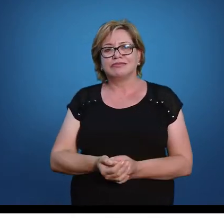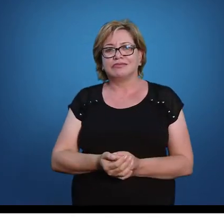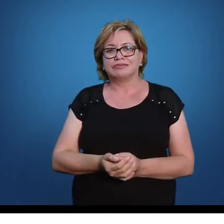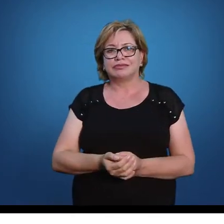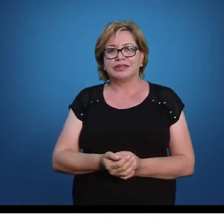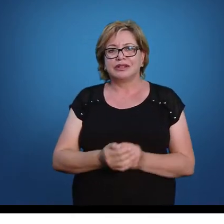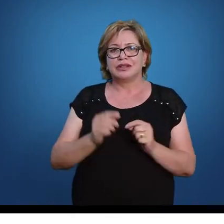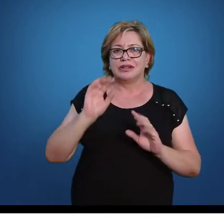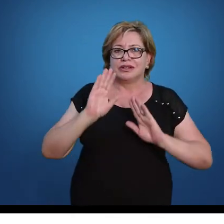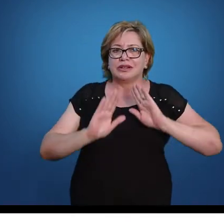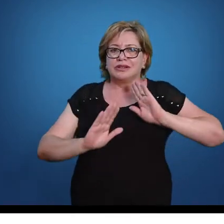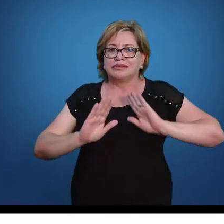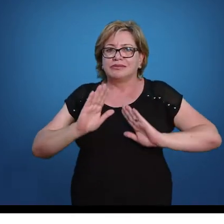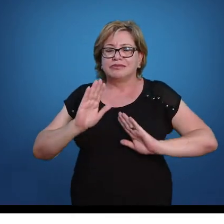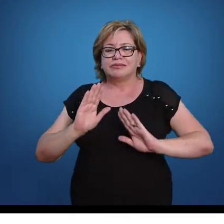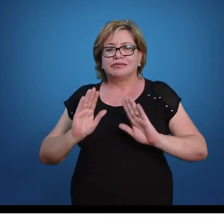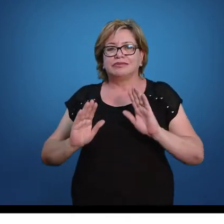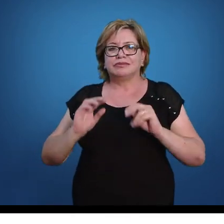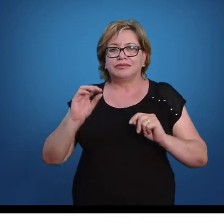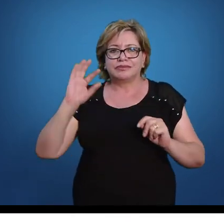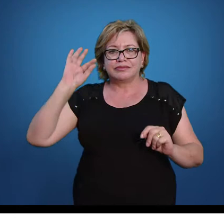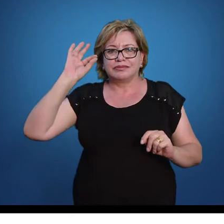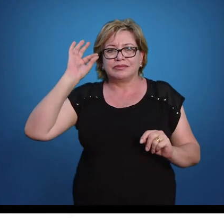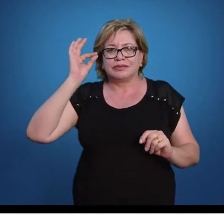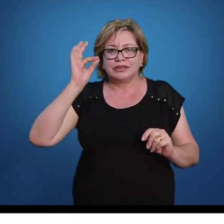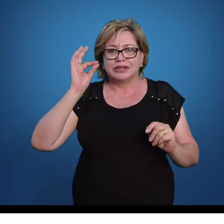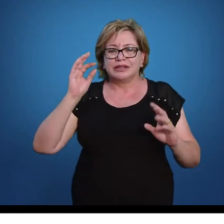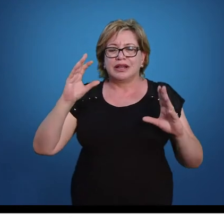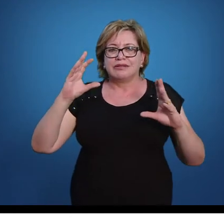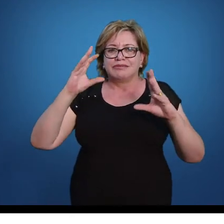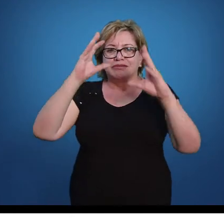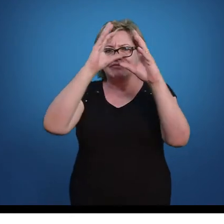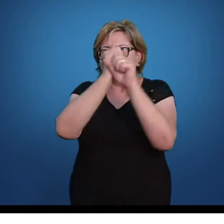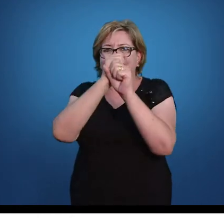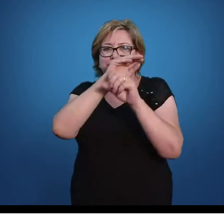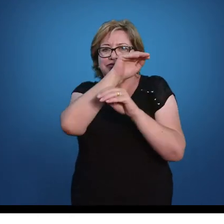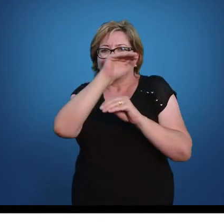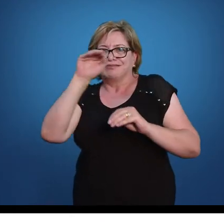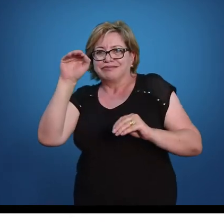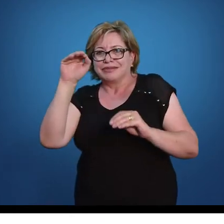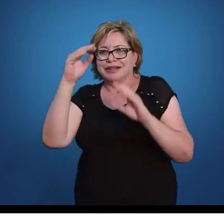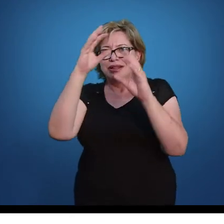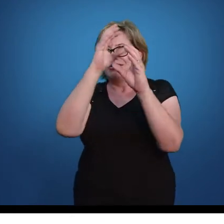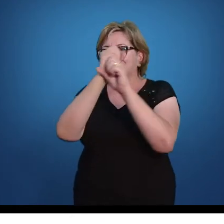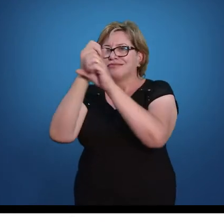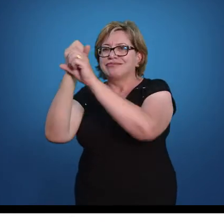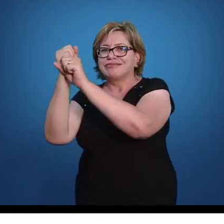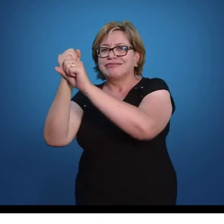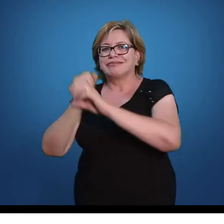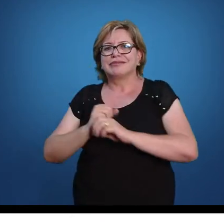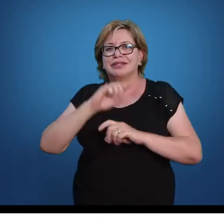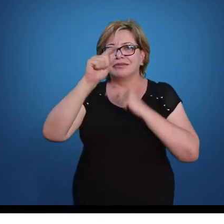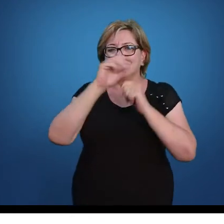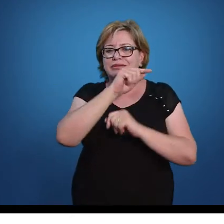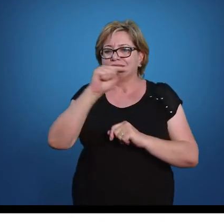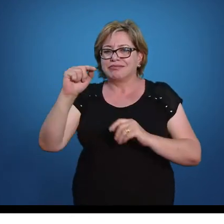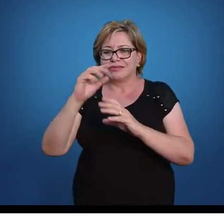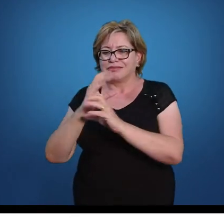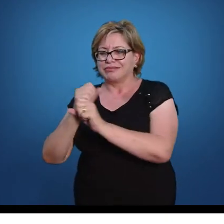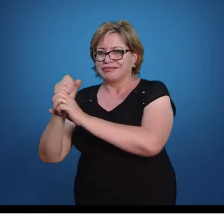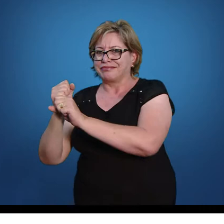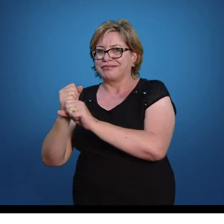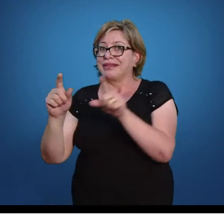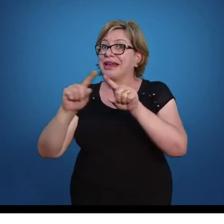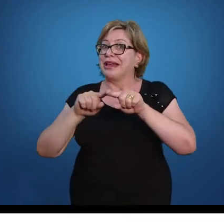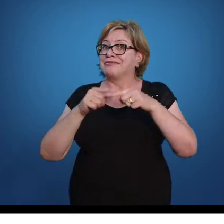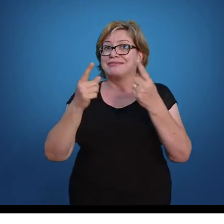O mais cuidado, o mais rápido, o mais breve, seria fazer o quê? Vamos somar a parte de cima com a de cima, a de baixo com a de baixo.